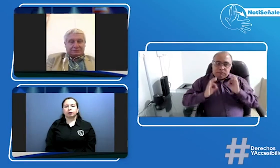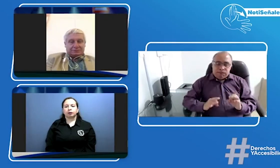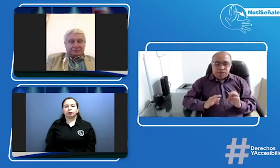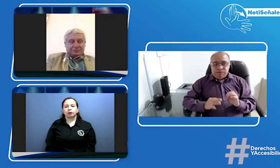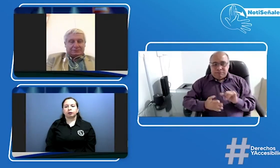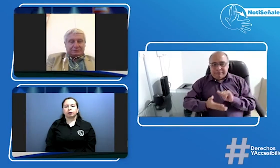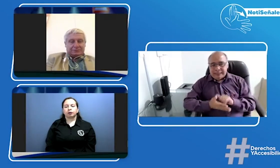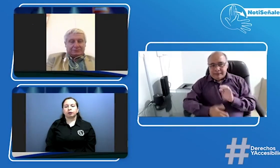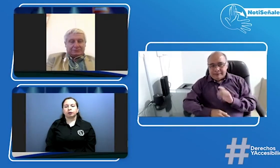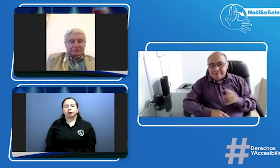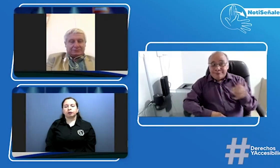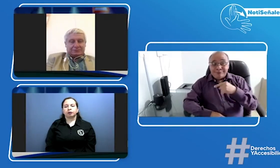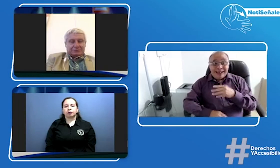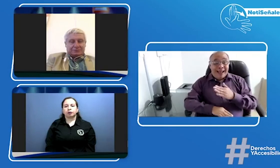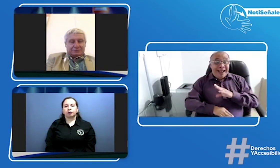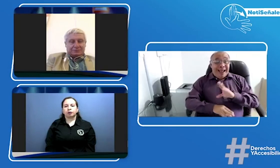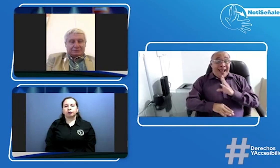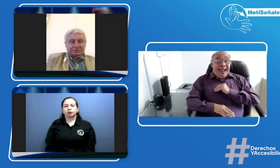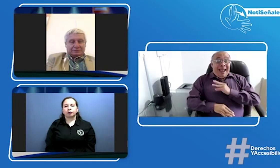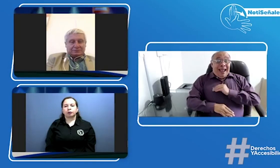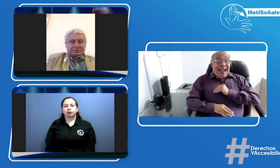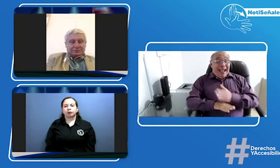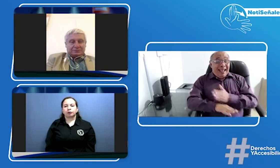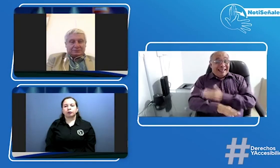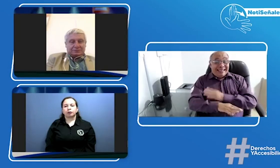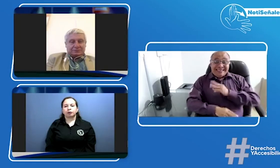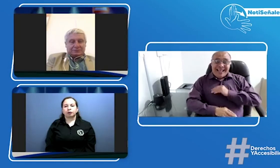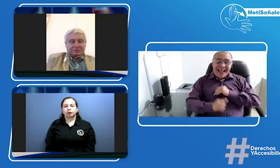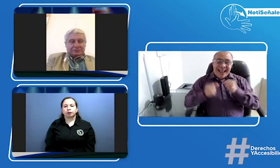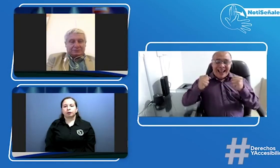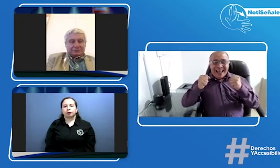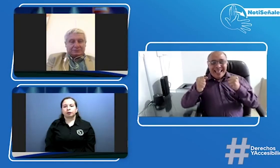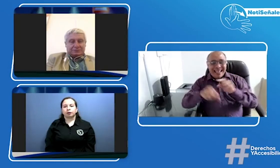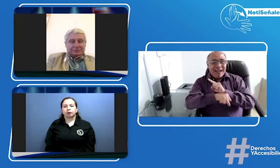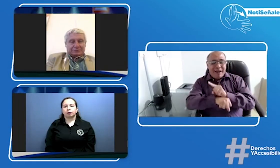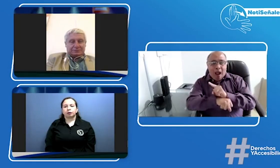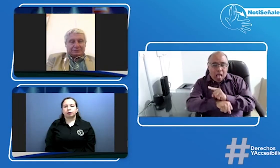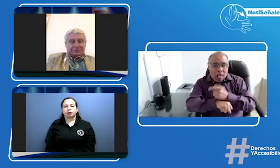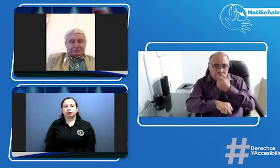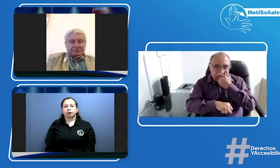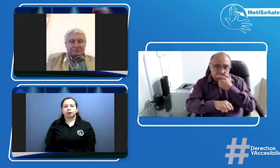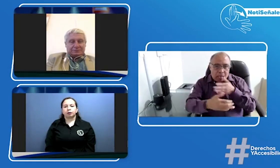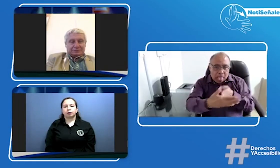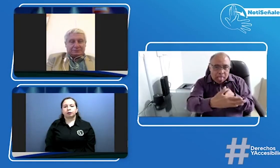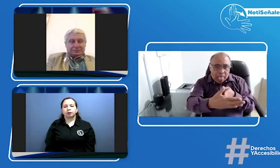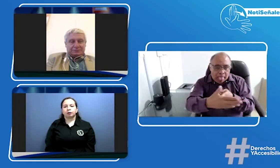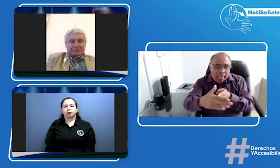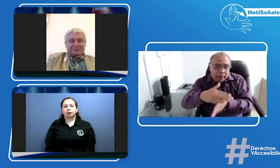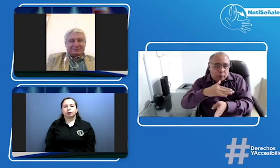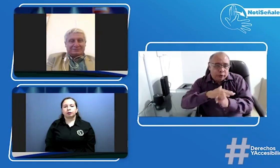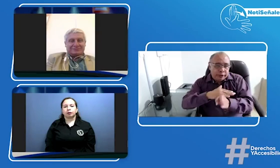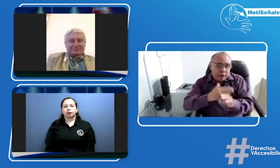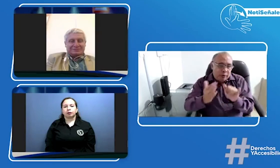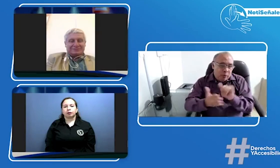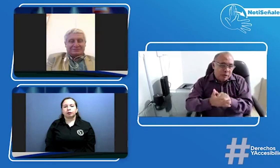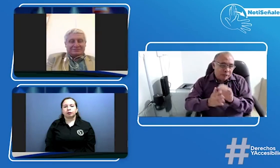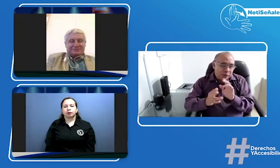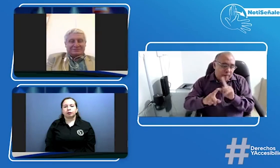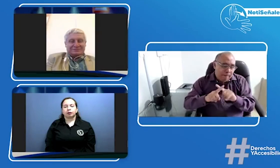que de esta manera pues con su ayuda también logremos la tan anhelada licencia de conducción